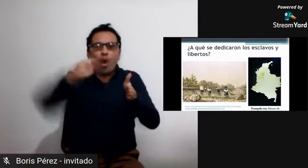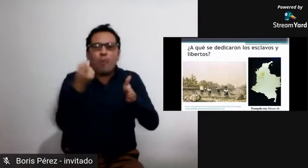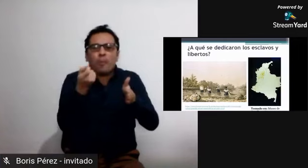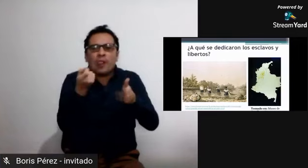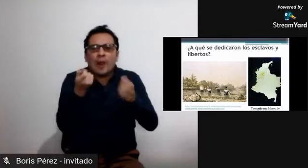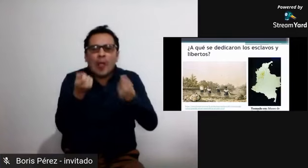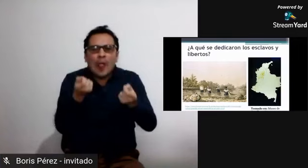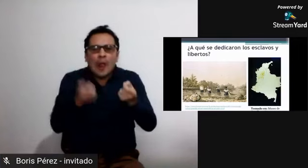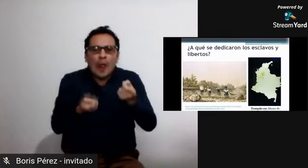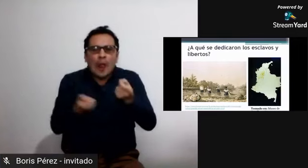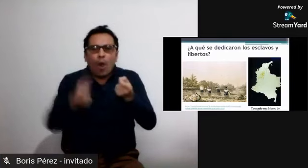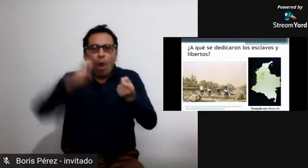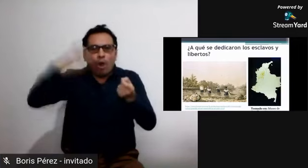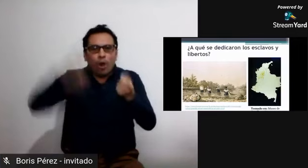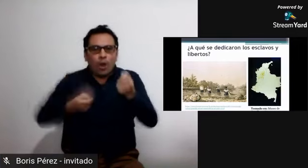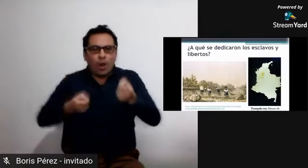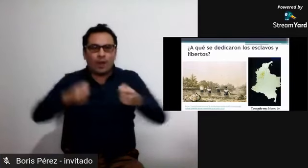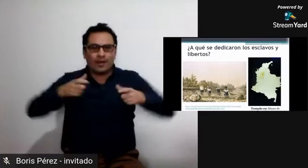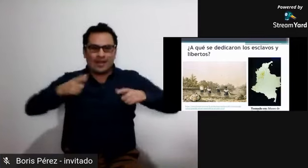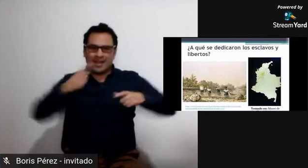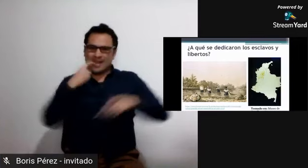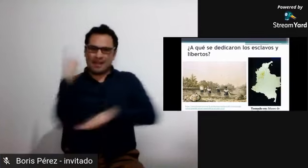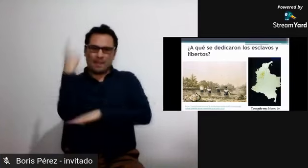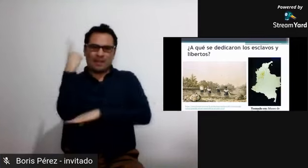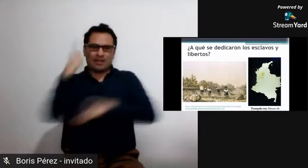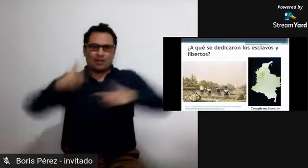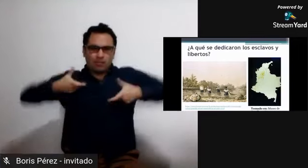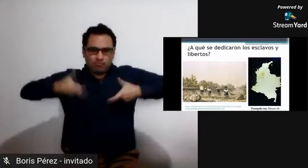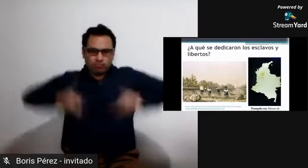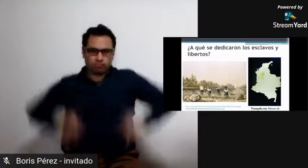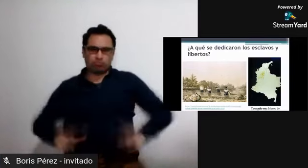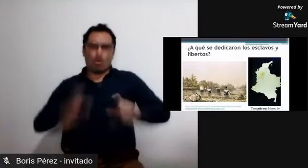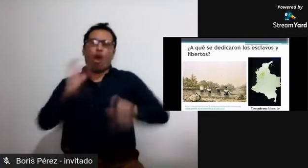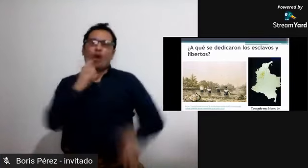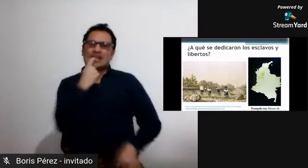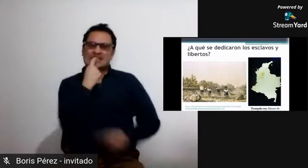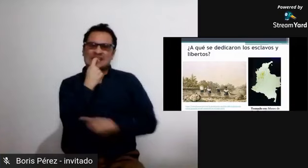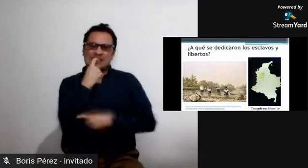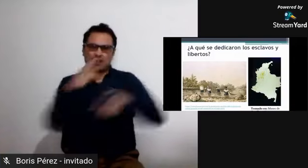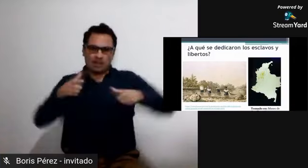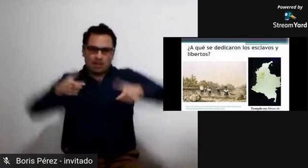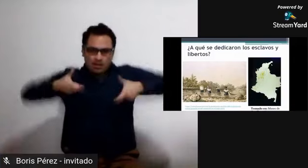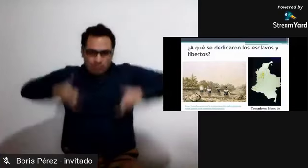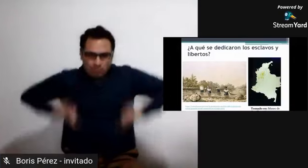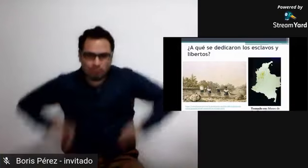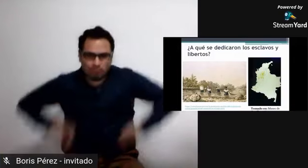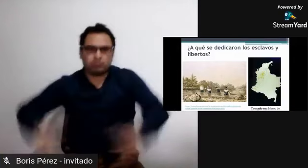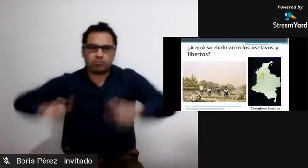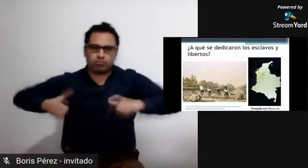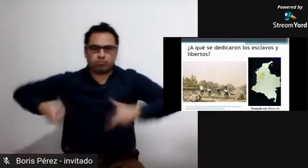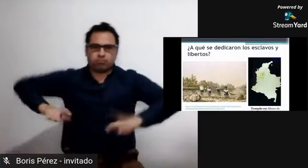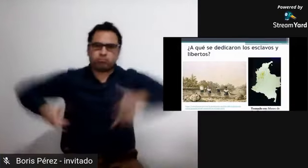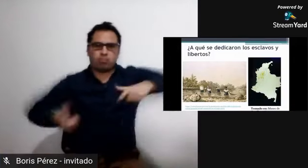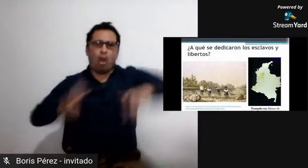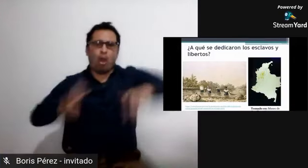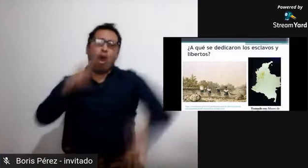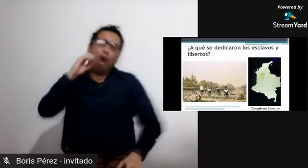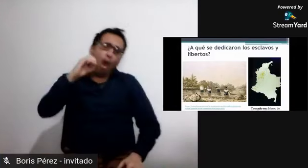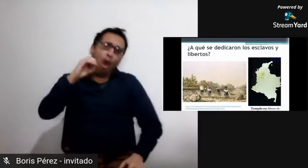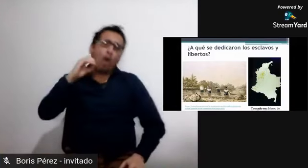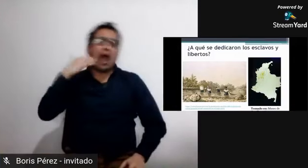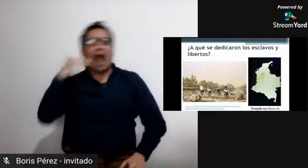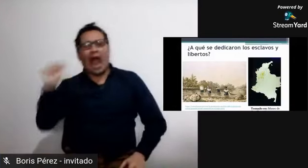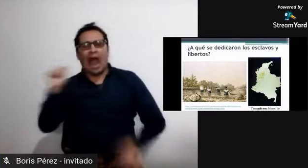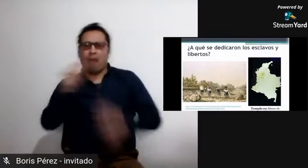quienes se ubicaron en la zona del tumaco en donde hay unas pequeñas colonias allí se dedicaron